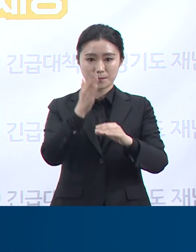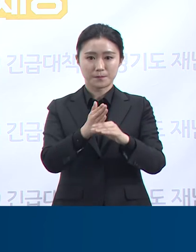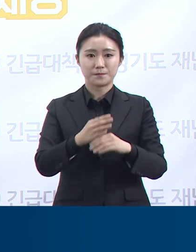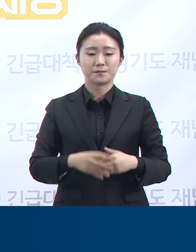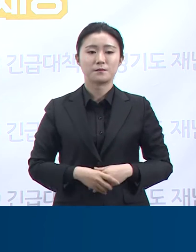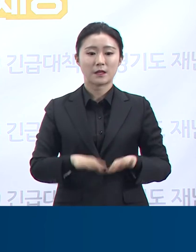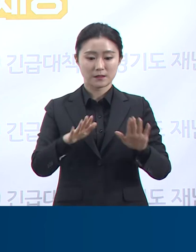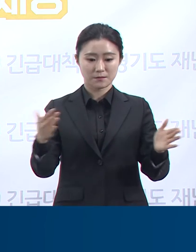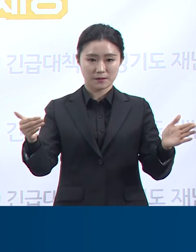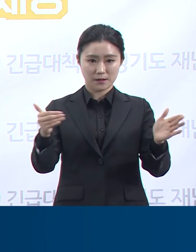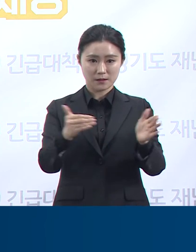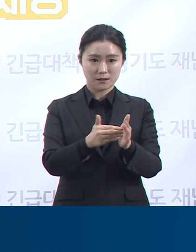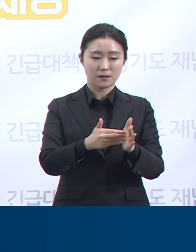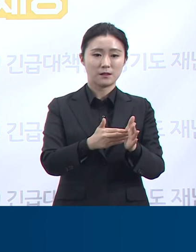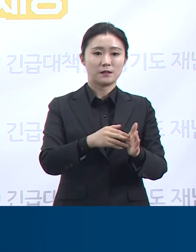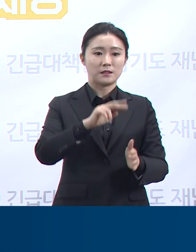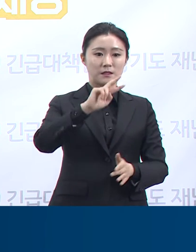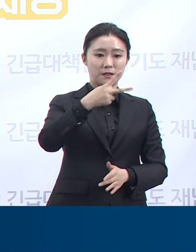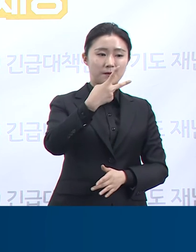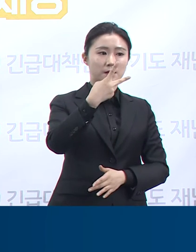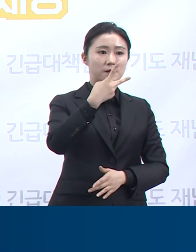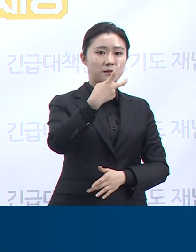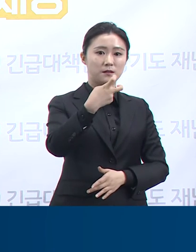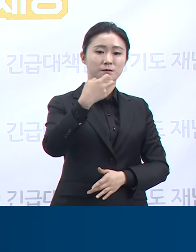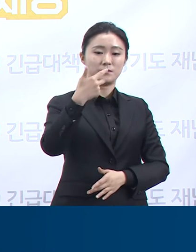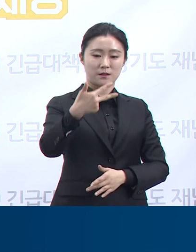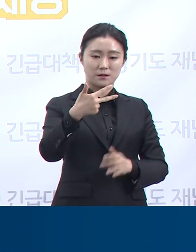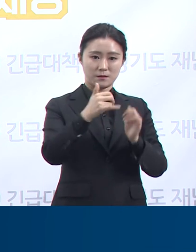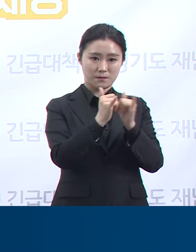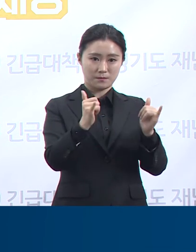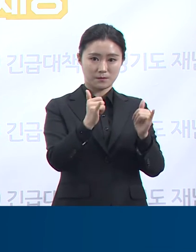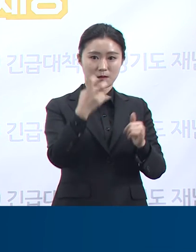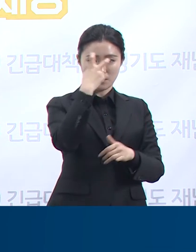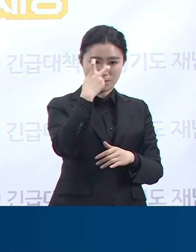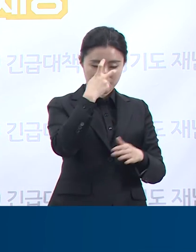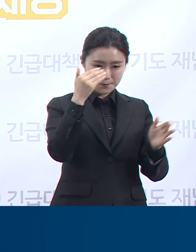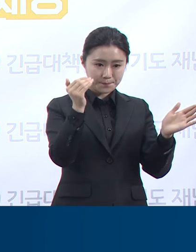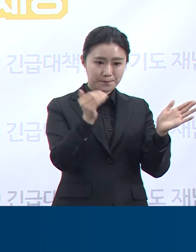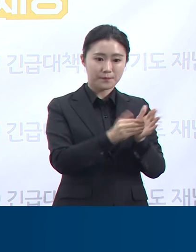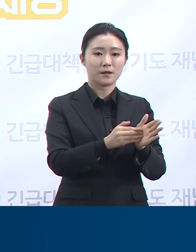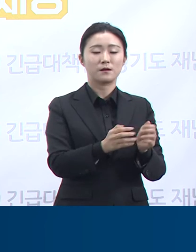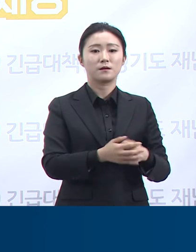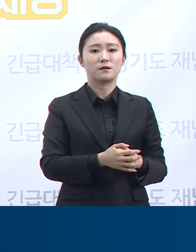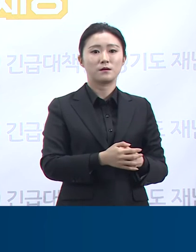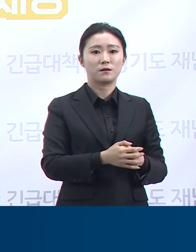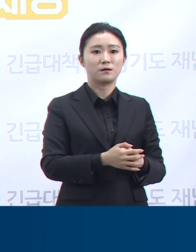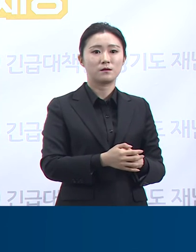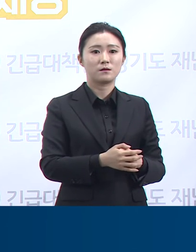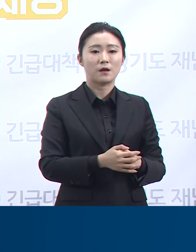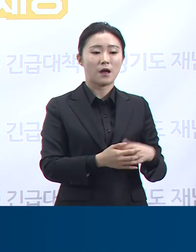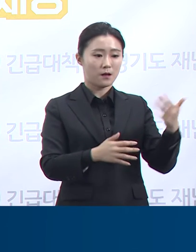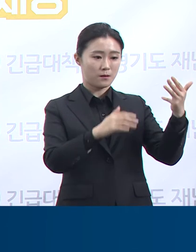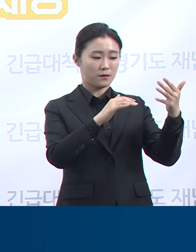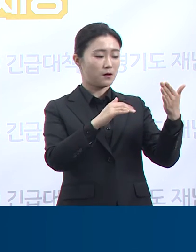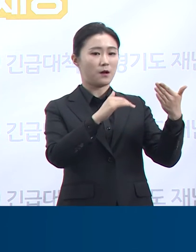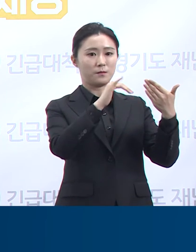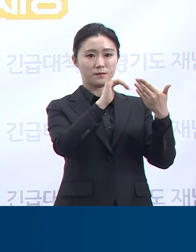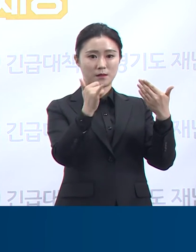총 227명이 검사를 받았으며 9명이 양성 판정을, 30명이 음성 판정을 받았고